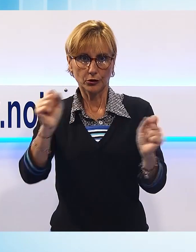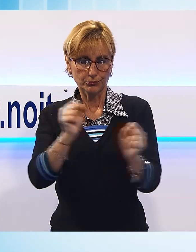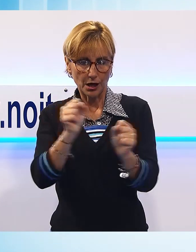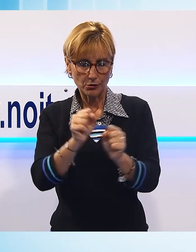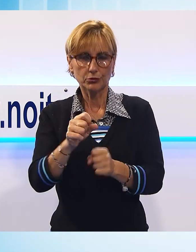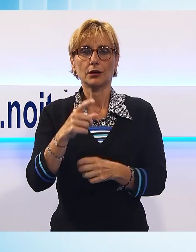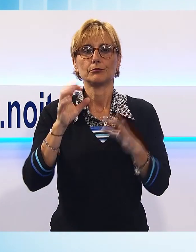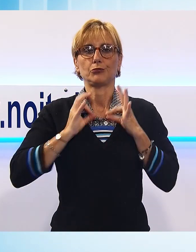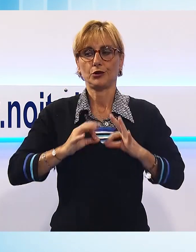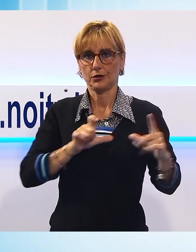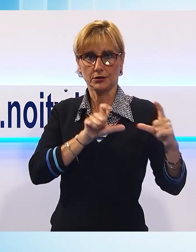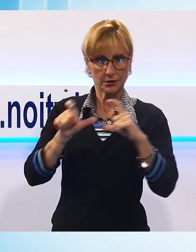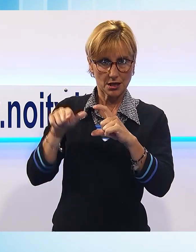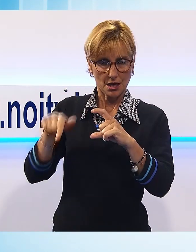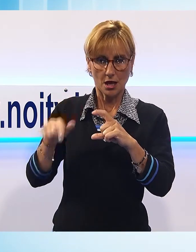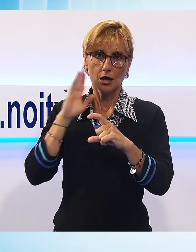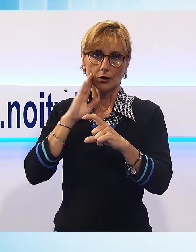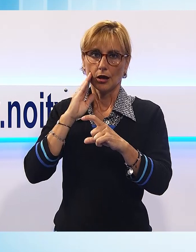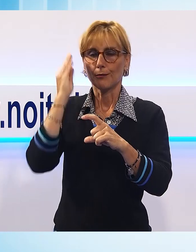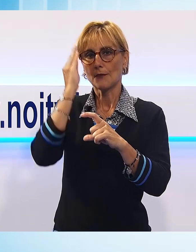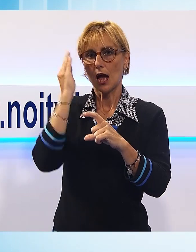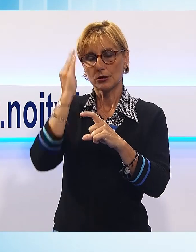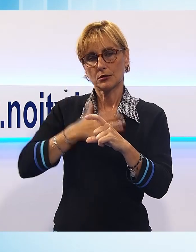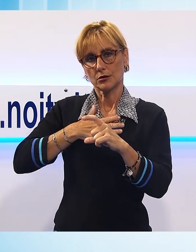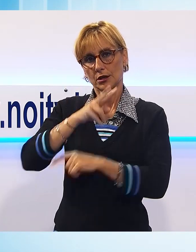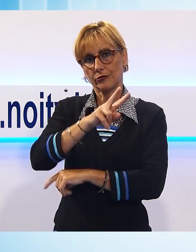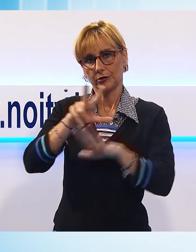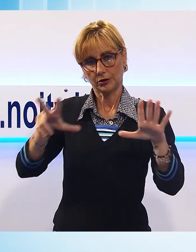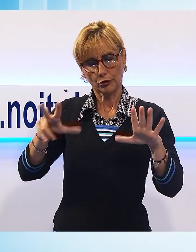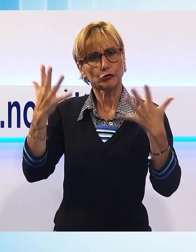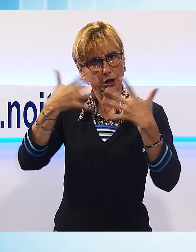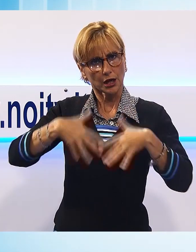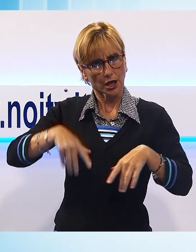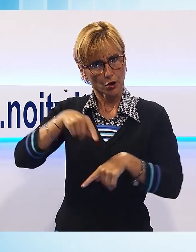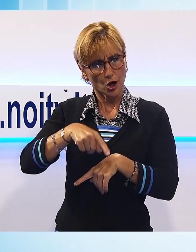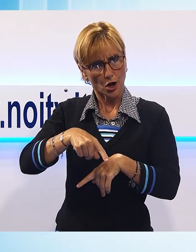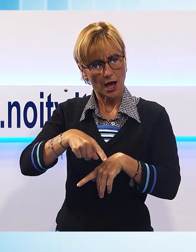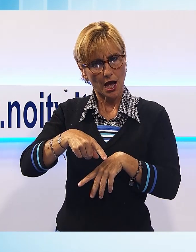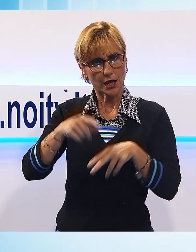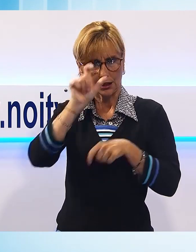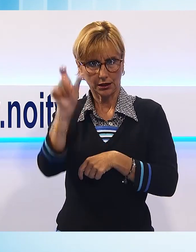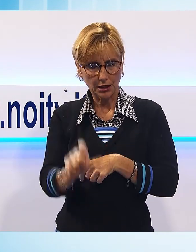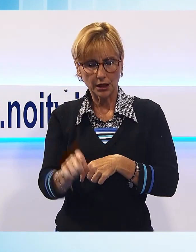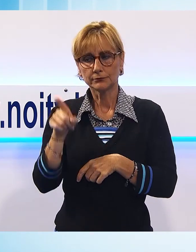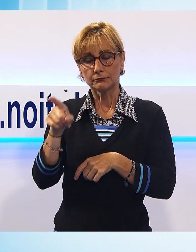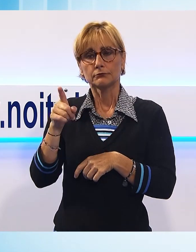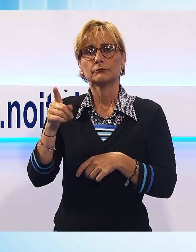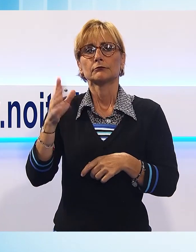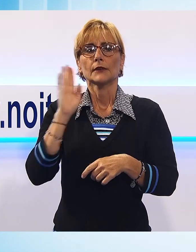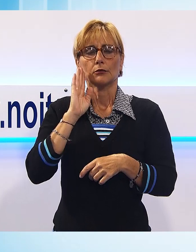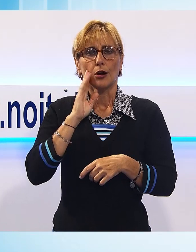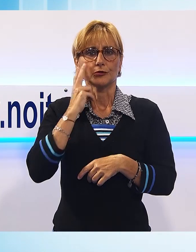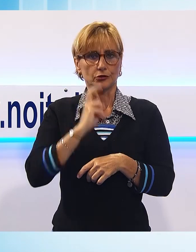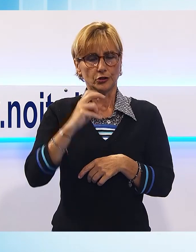il giovane, un cittadino marocchino di 28 anni, irregolare sul territorio nazionale, mentre si trovava in via dei